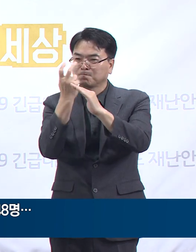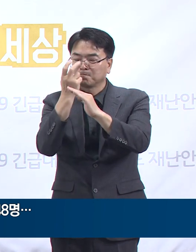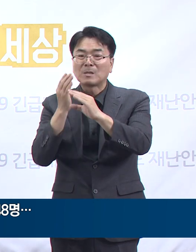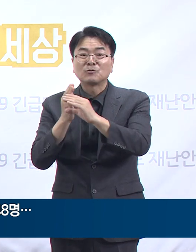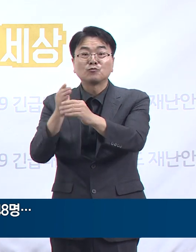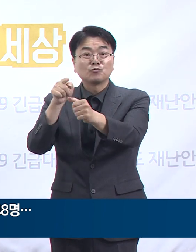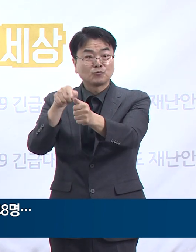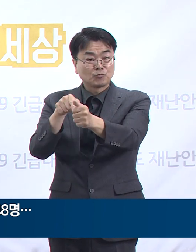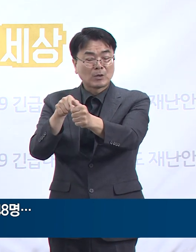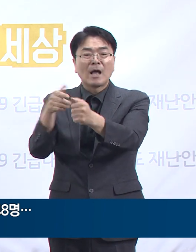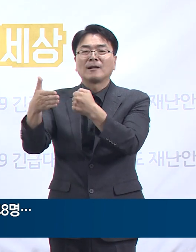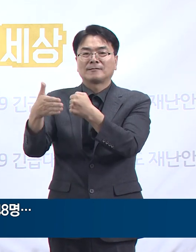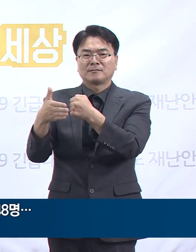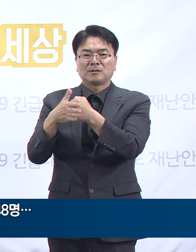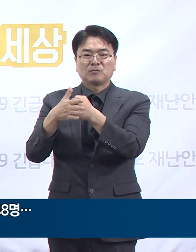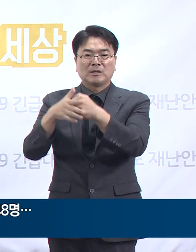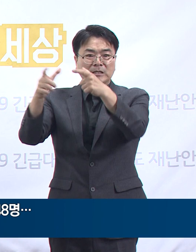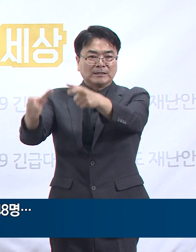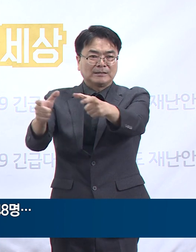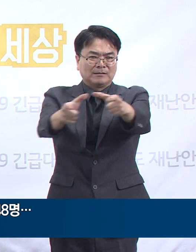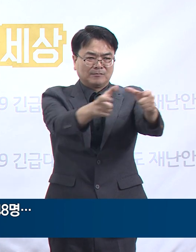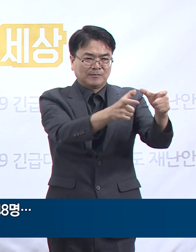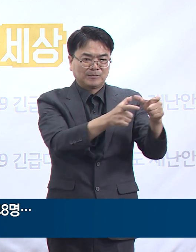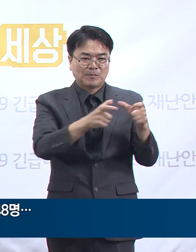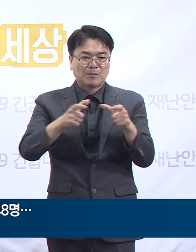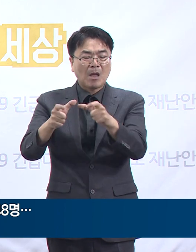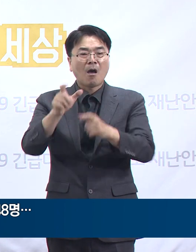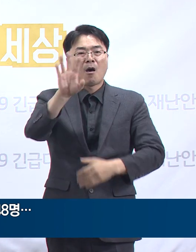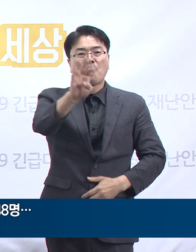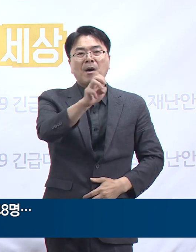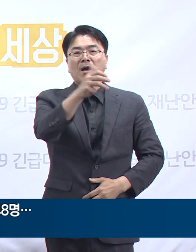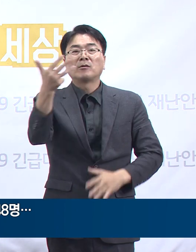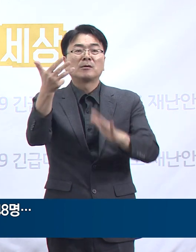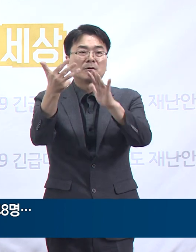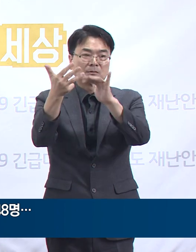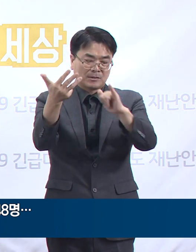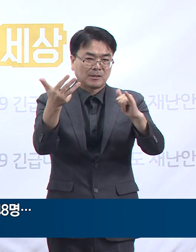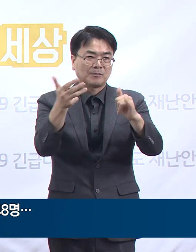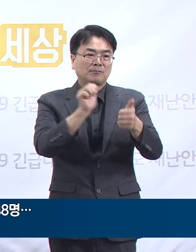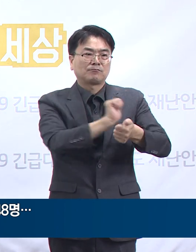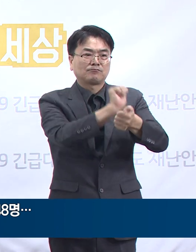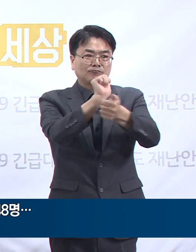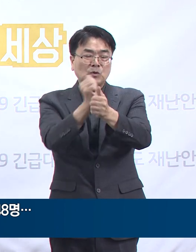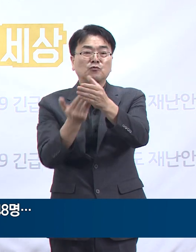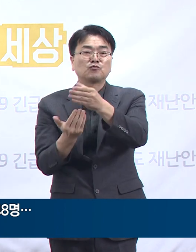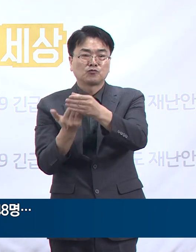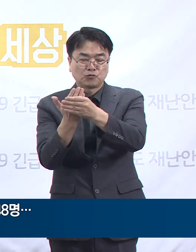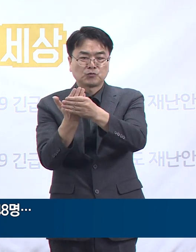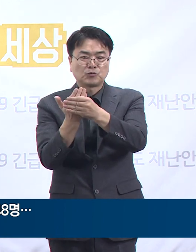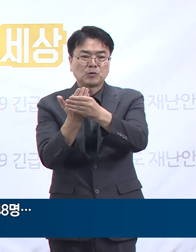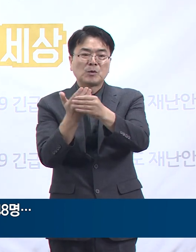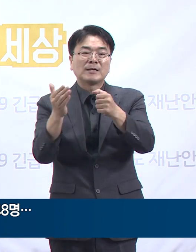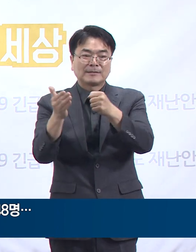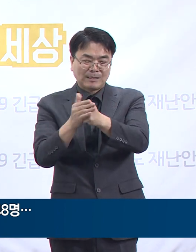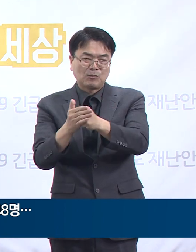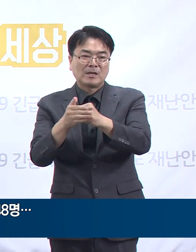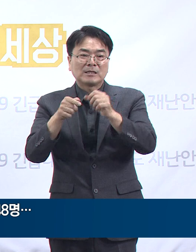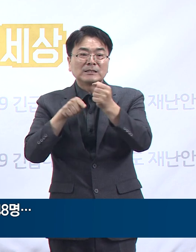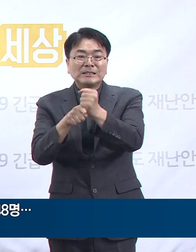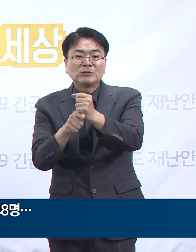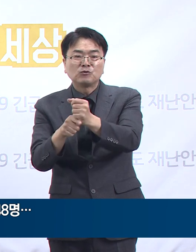이렇듯 지역사의 발생 48명의 감염원과 추가 접촉자에 대한 심층어학 교사를